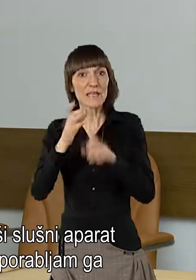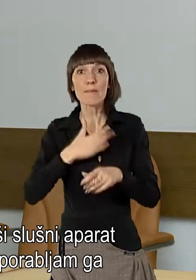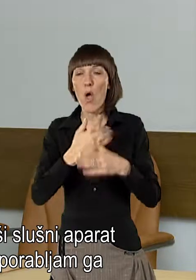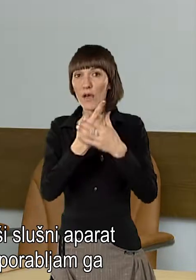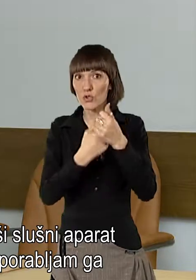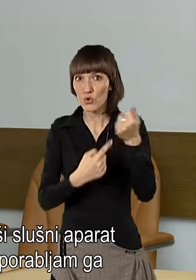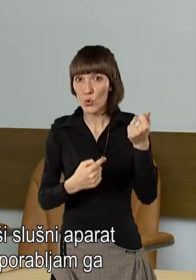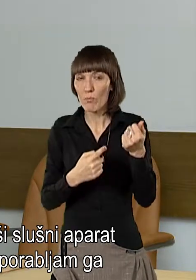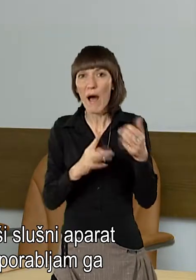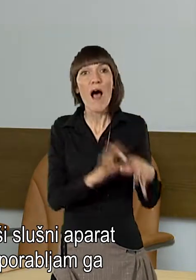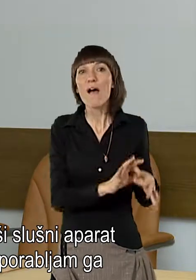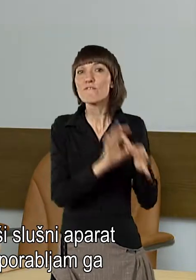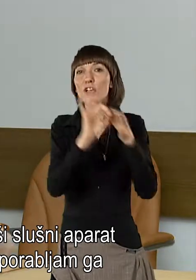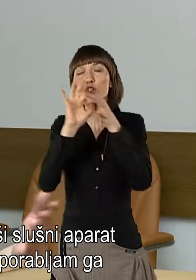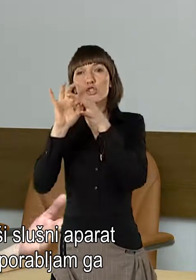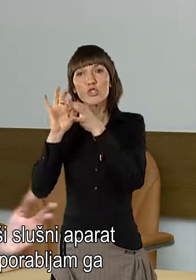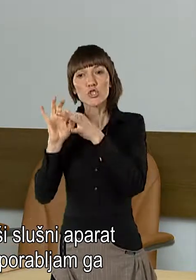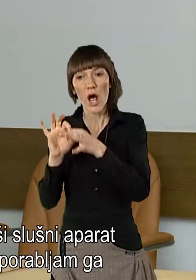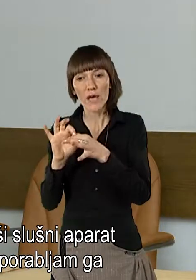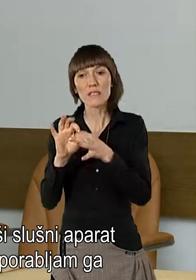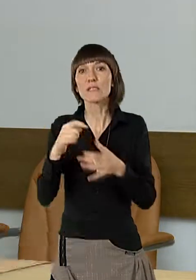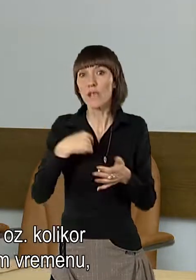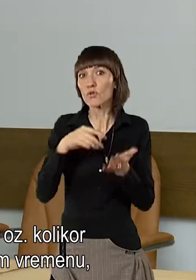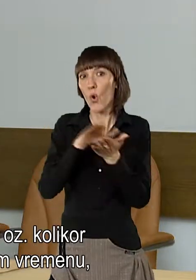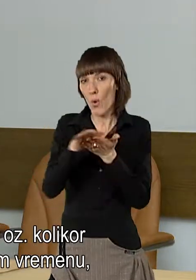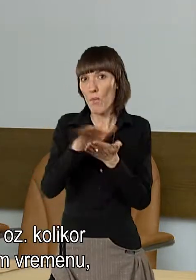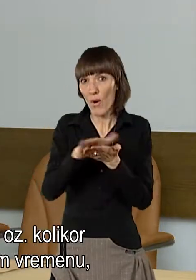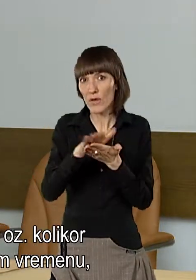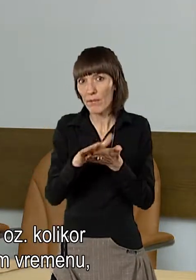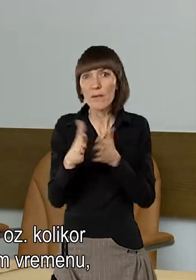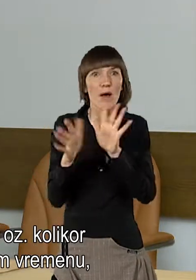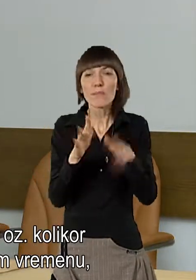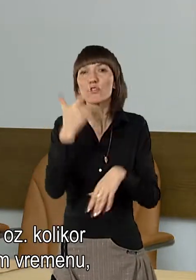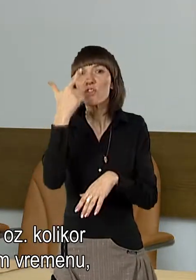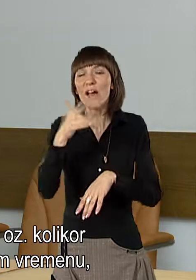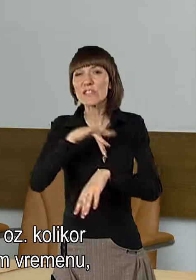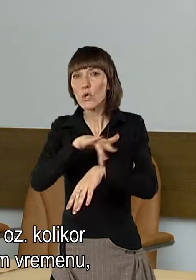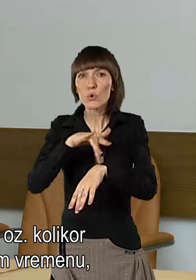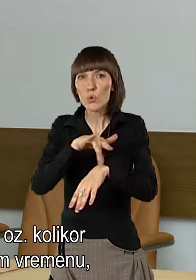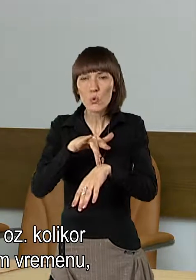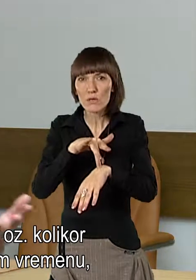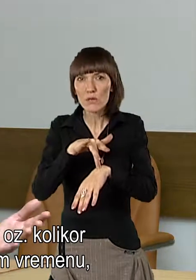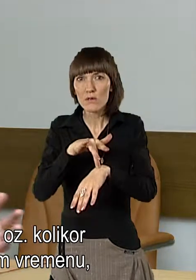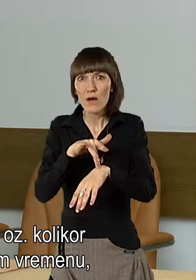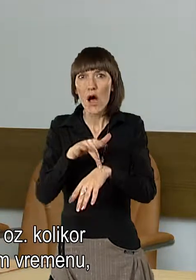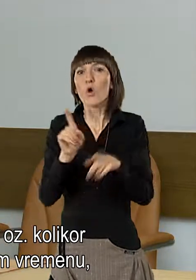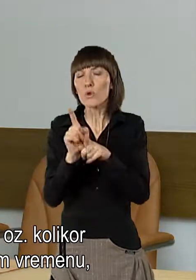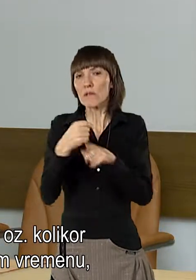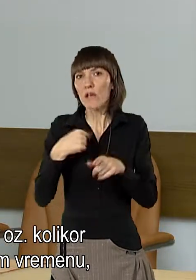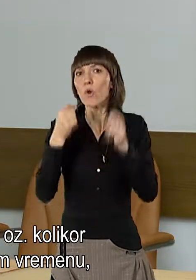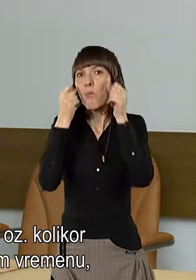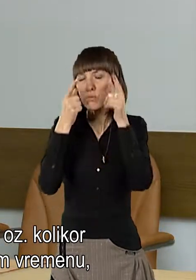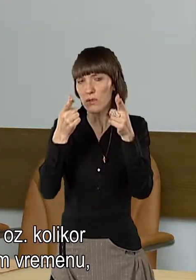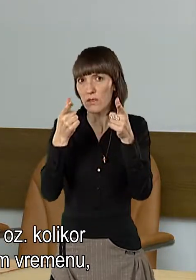moje izgube. Veš čas, veš čas, ko pač uporabljam, okoli 20 ur, kot sta rekla, oziroma, kako sem